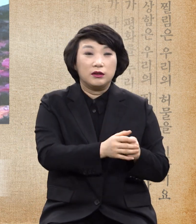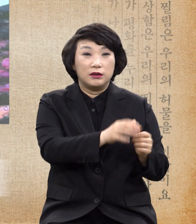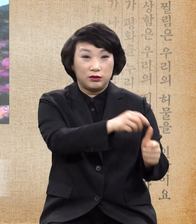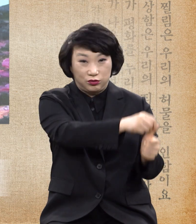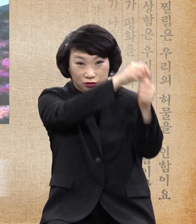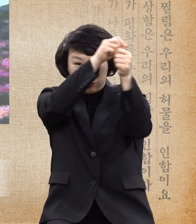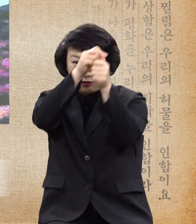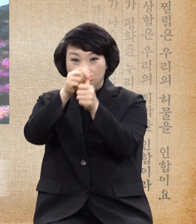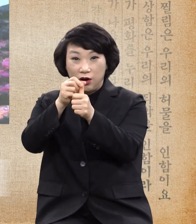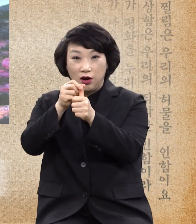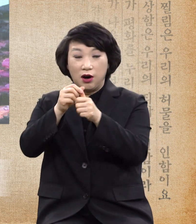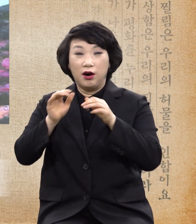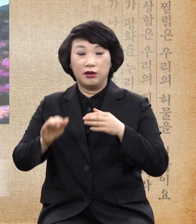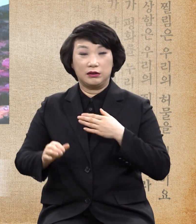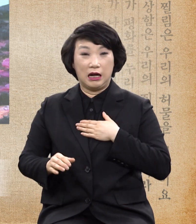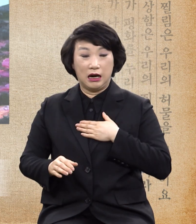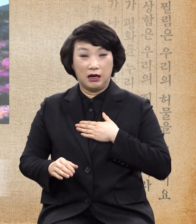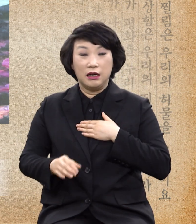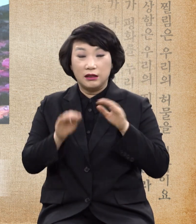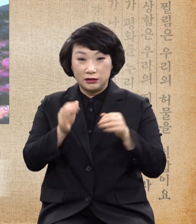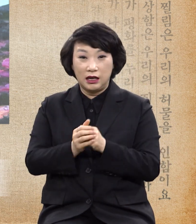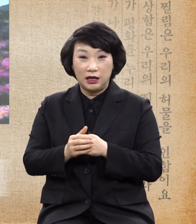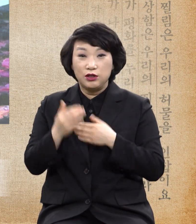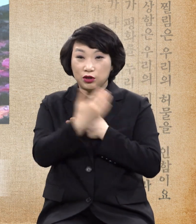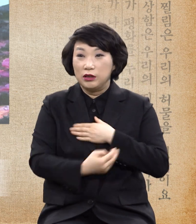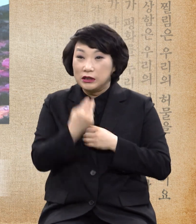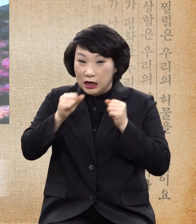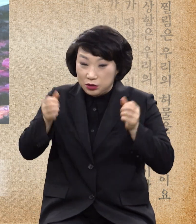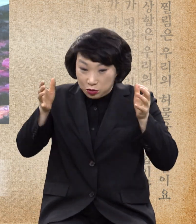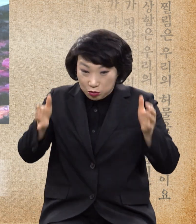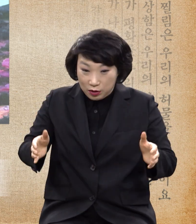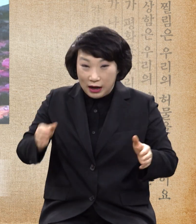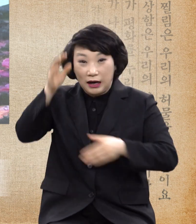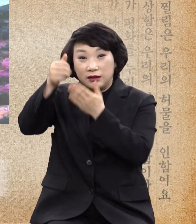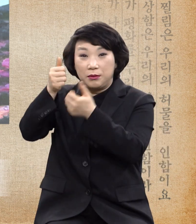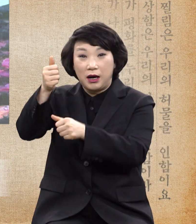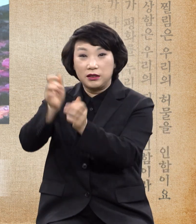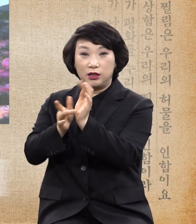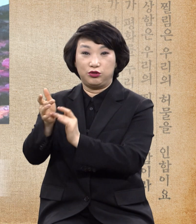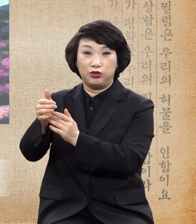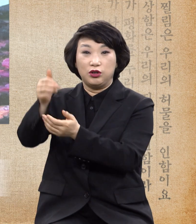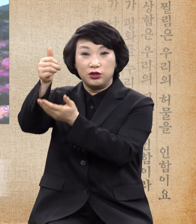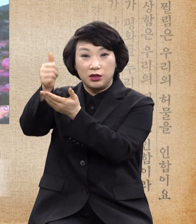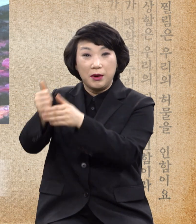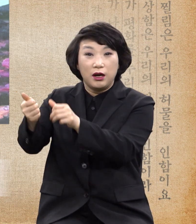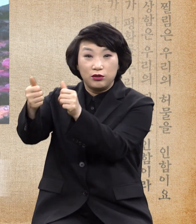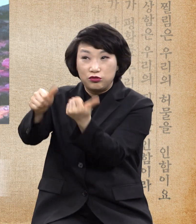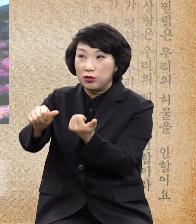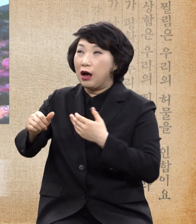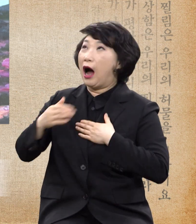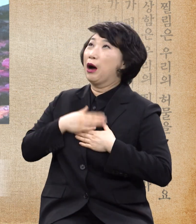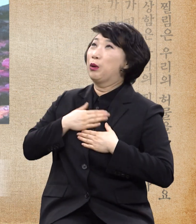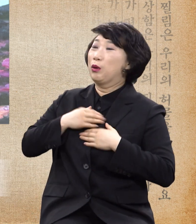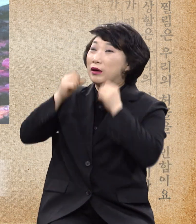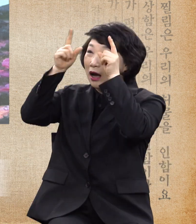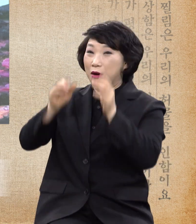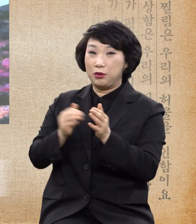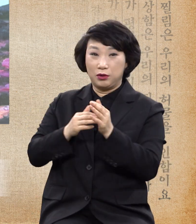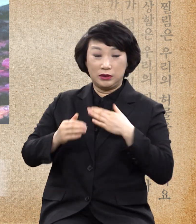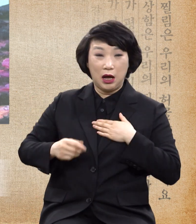내가 여기 와서 살기 전에 육신이 있을 때 하나님의 아들이 죽음을 깨닫고 내가 회개 오고 제사 안 받으면